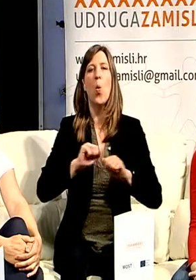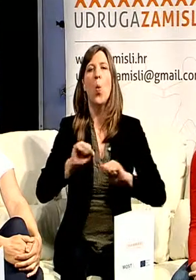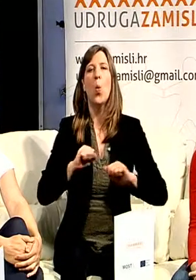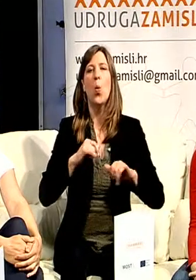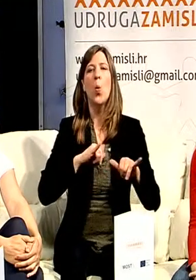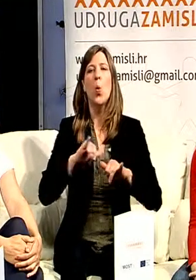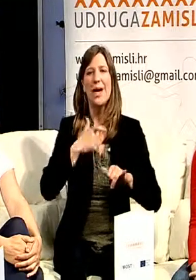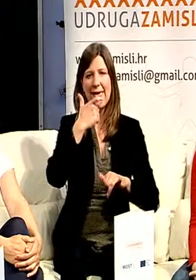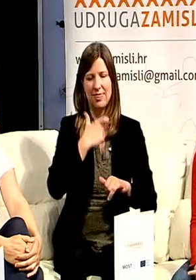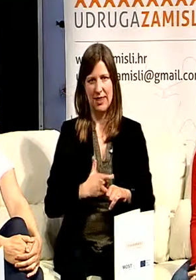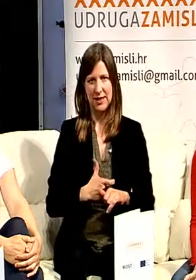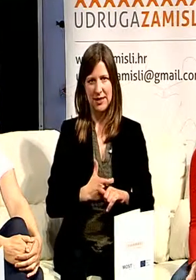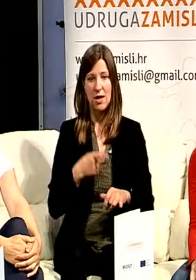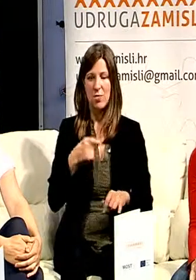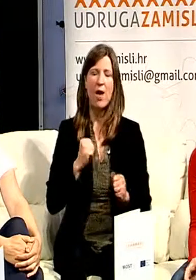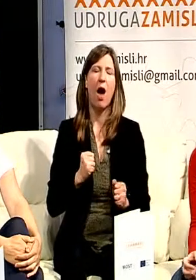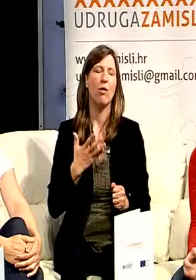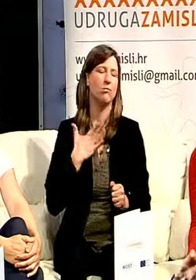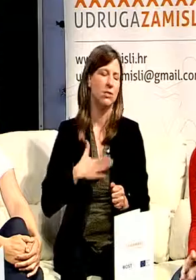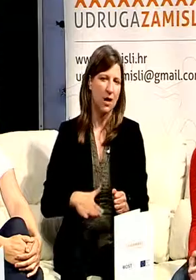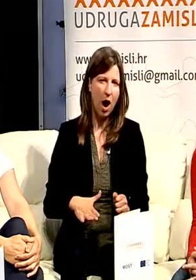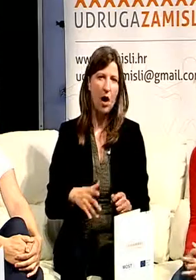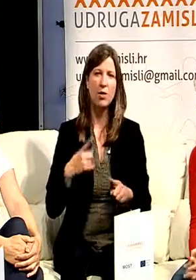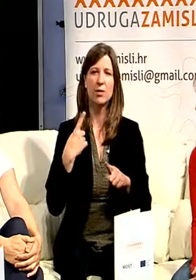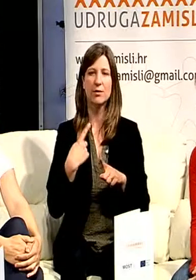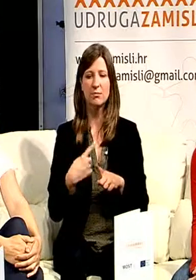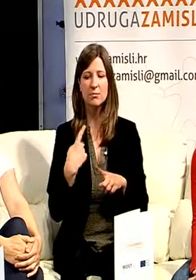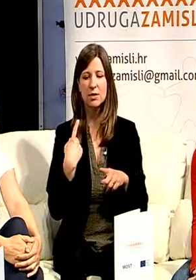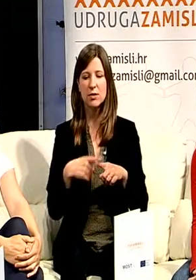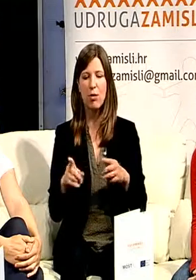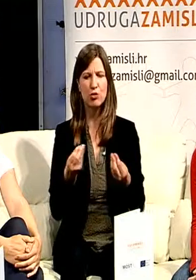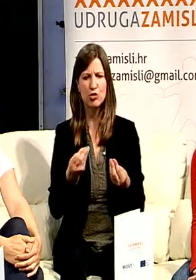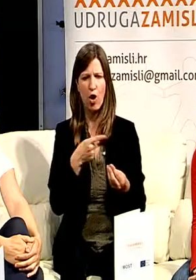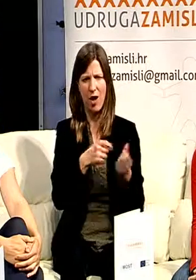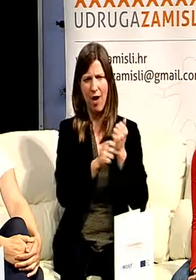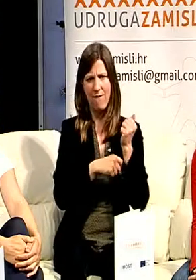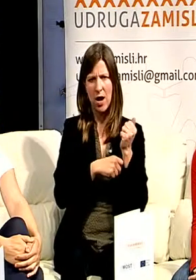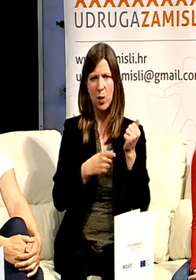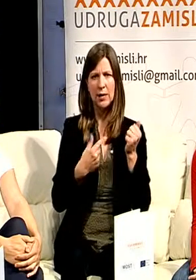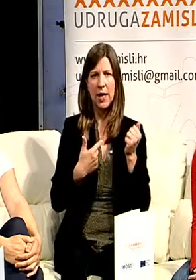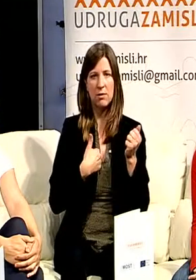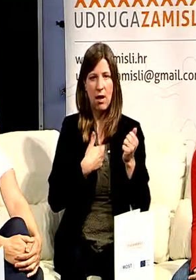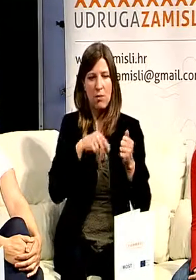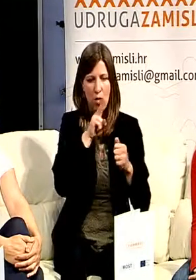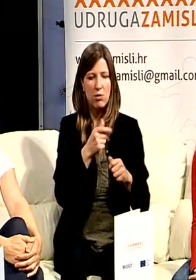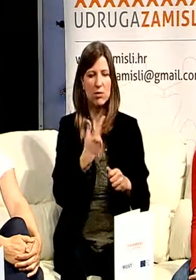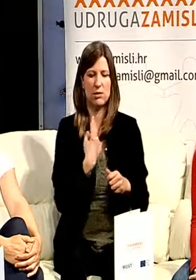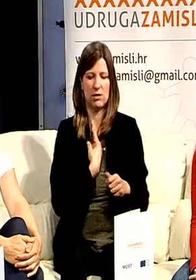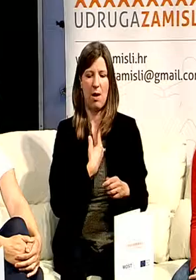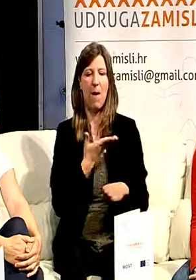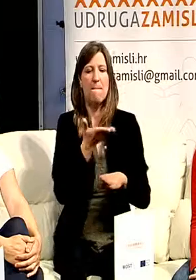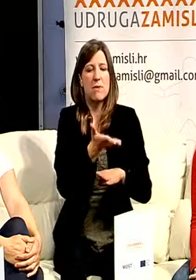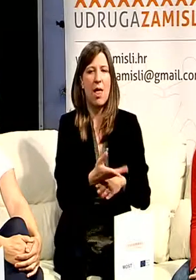uvijek kad smo na kolegiju imamo do određene mjere odrišene ruke i mi sami predlažemo teme i mislim da